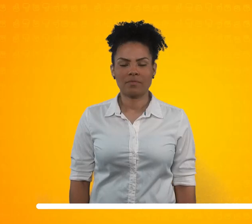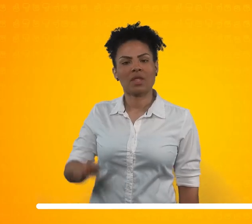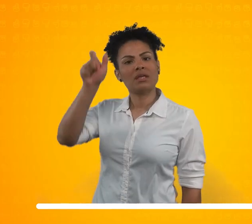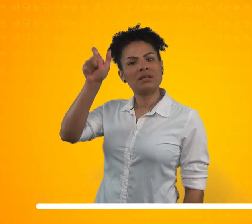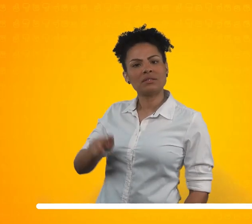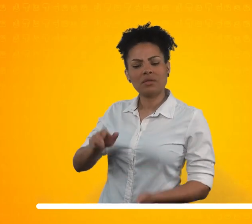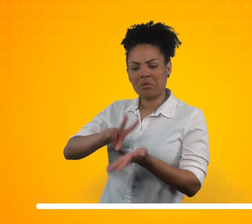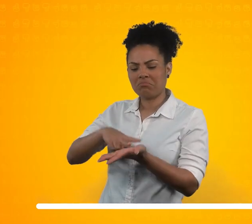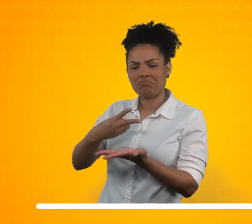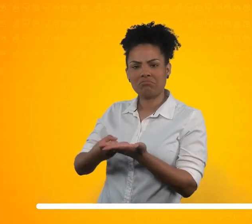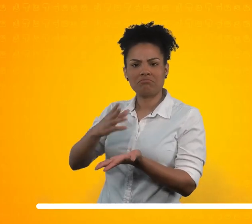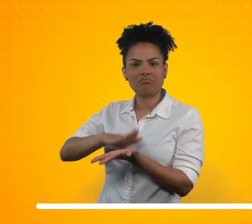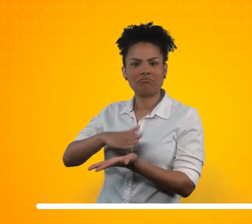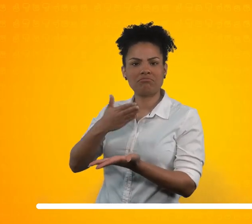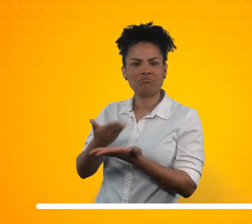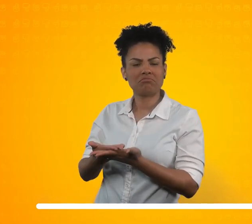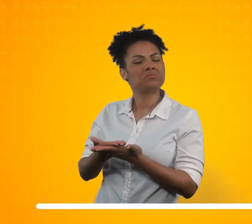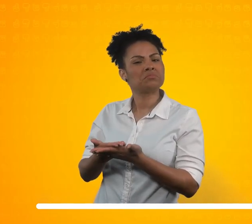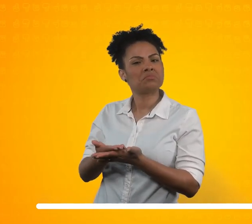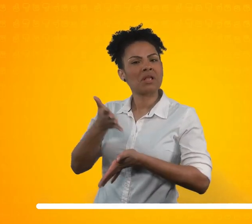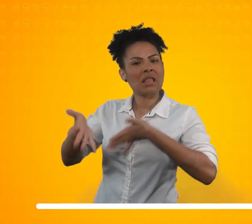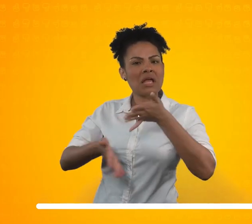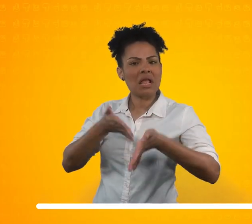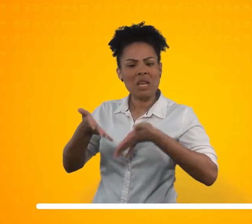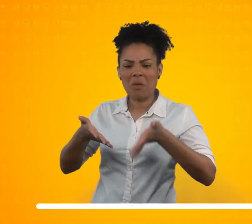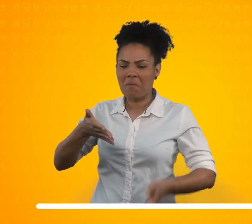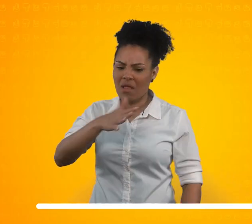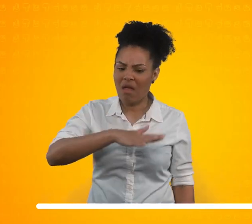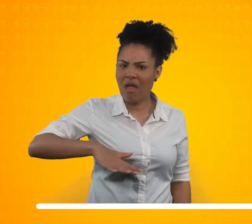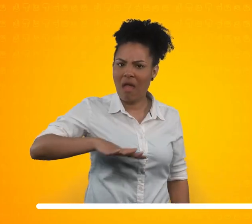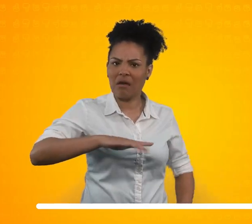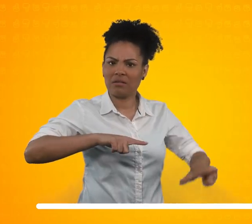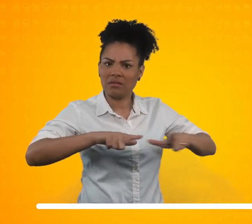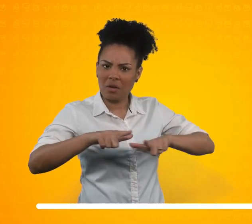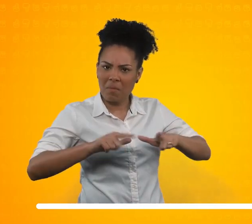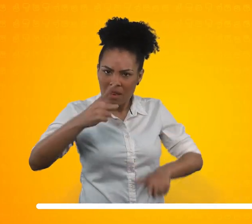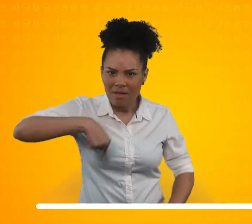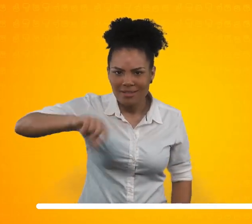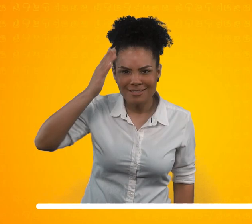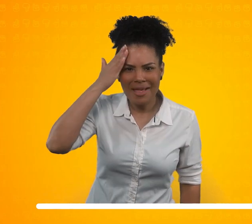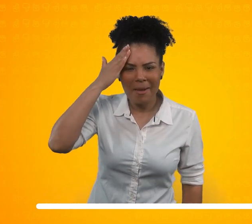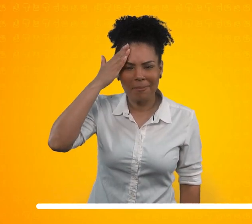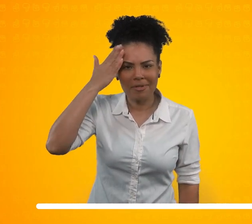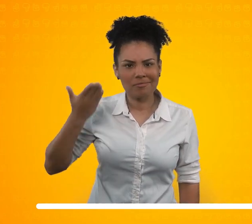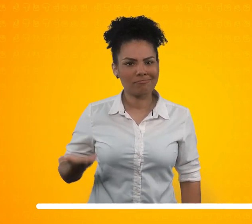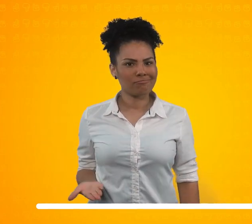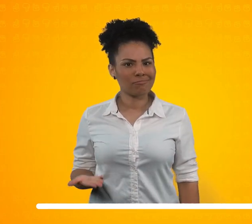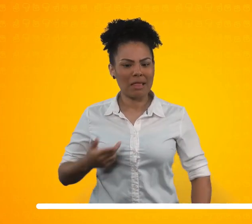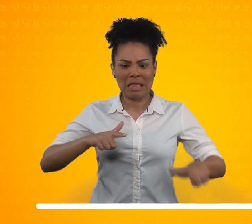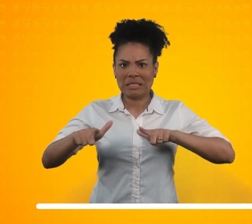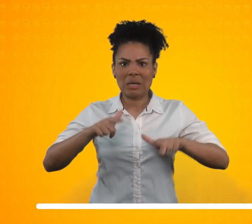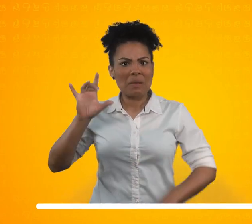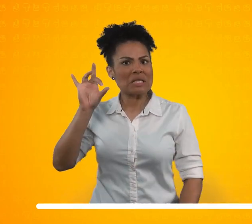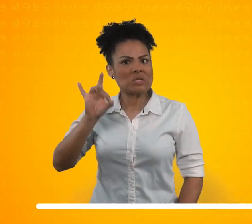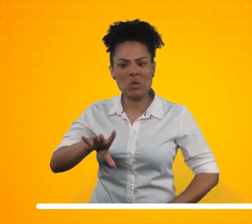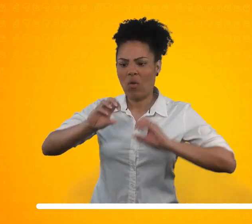Você sabe em quais áreas o tradutor e intérprete de Libras pode atuar? Será que só podemos atuar no âmbito